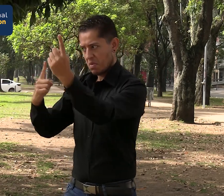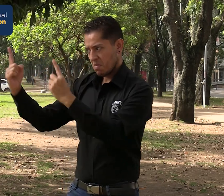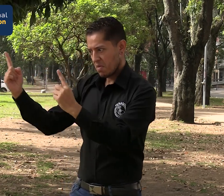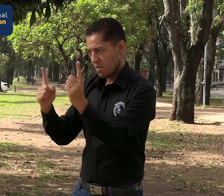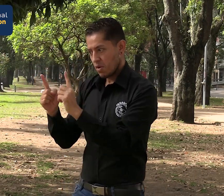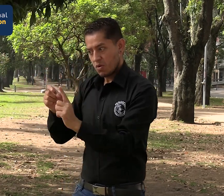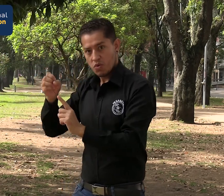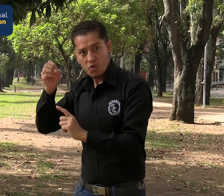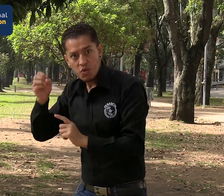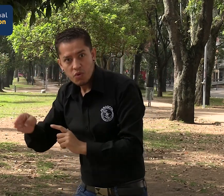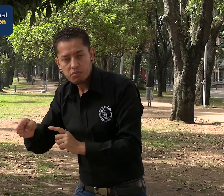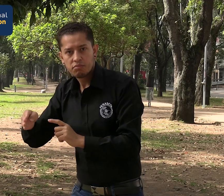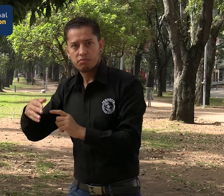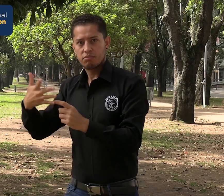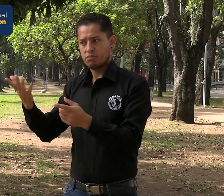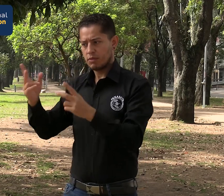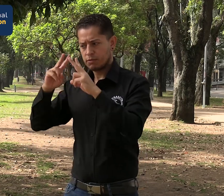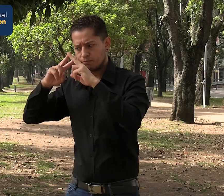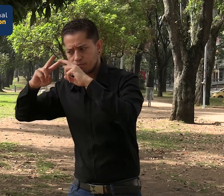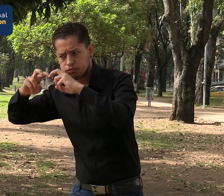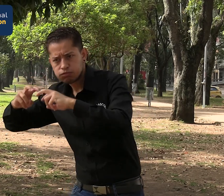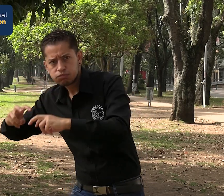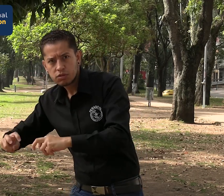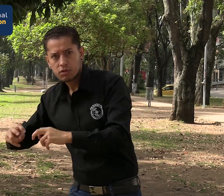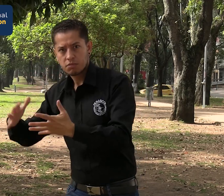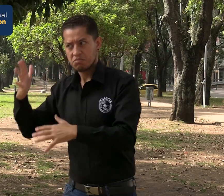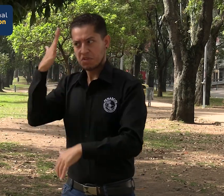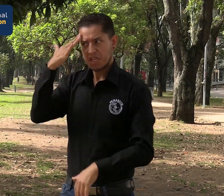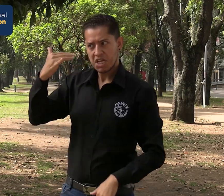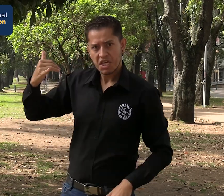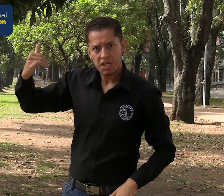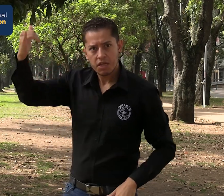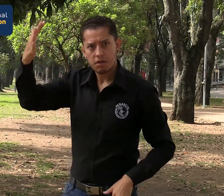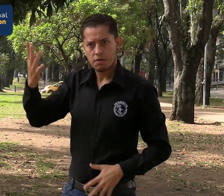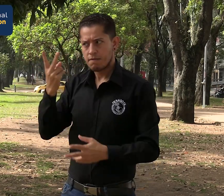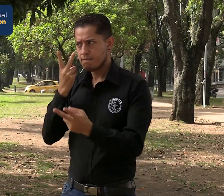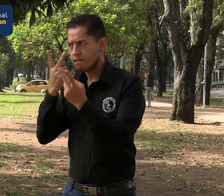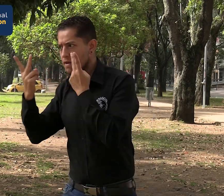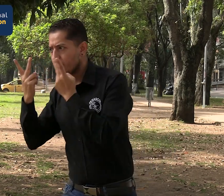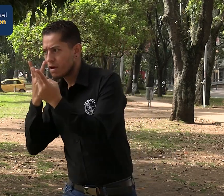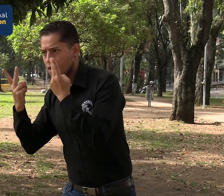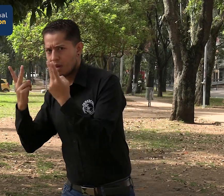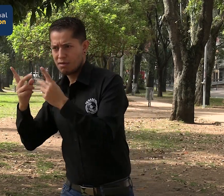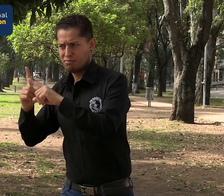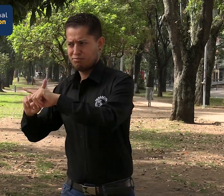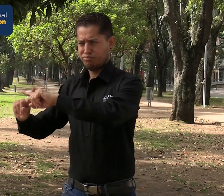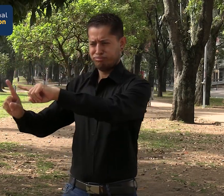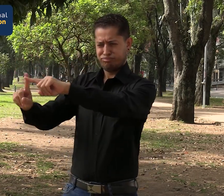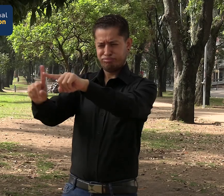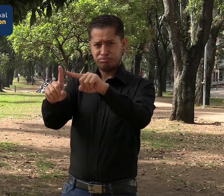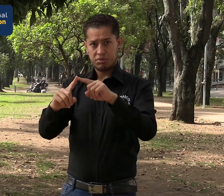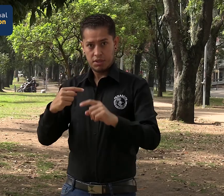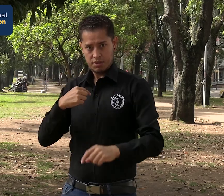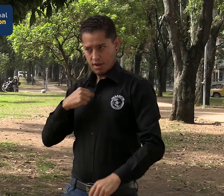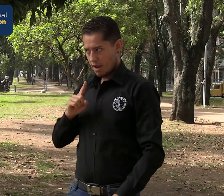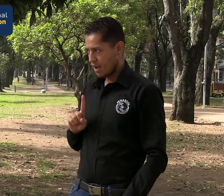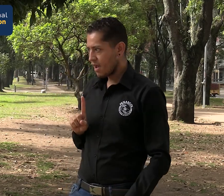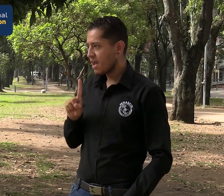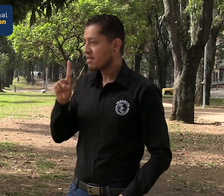clubes de personas sordas, investigación académica, ser visuales, entre otros elementos, en